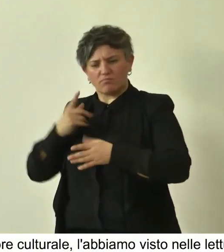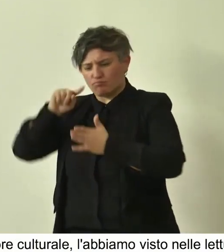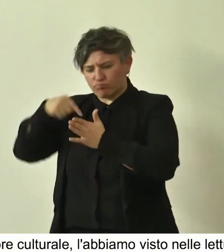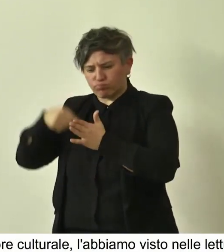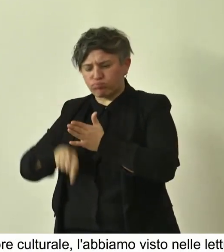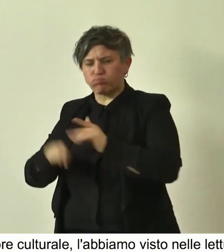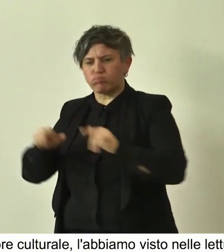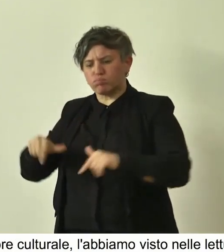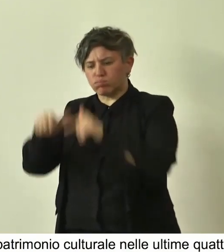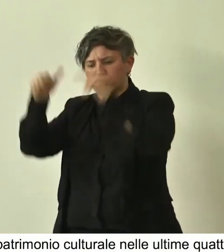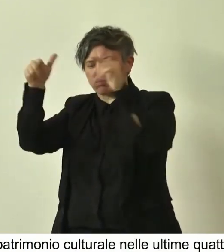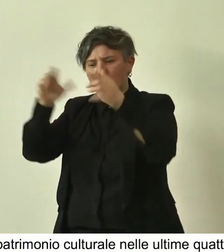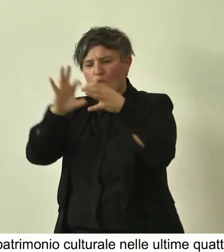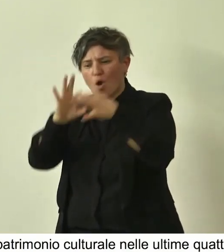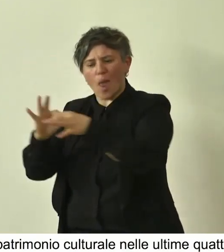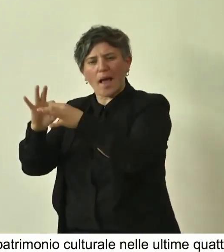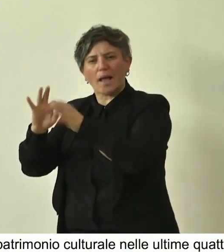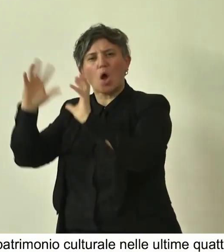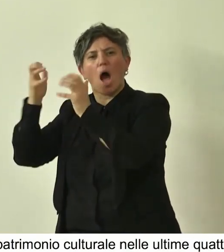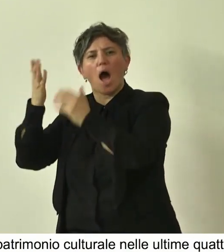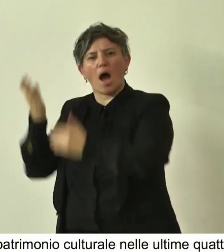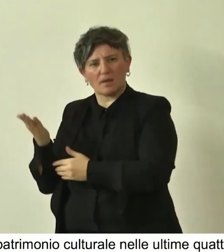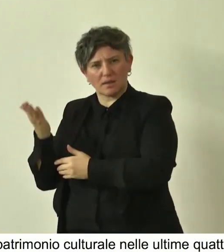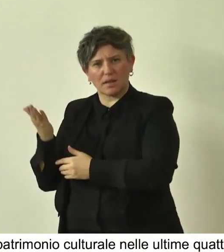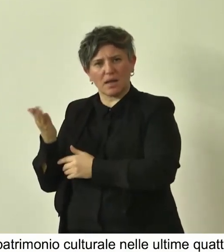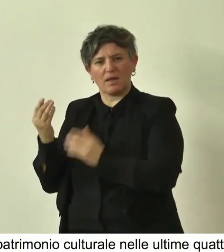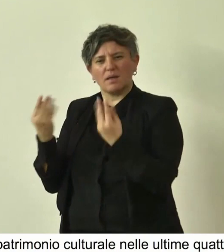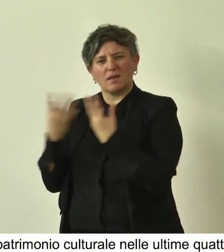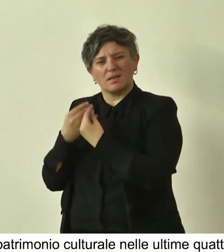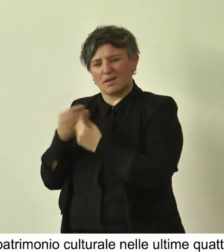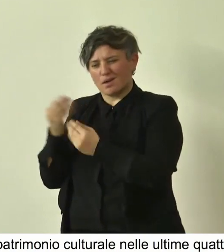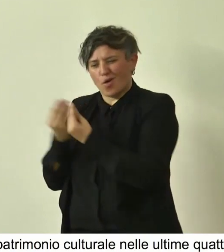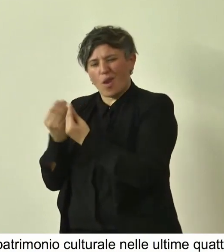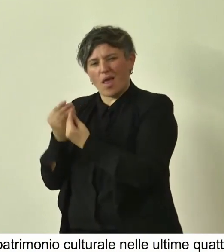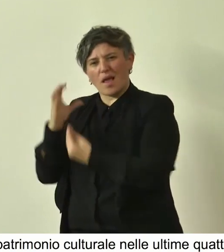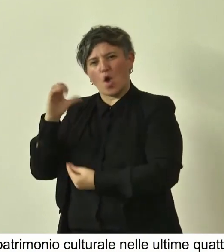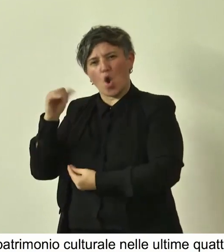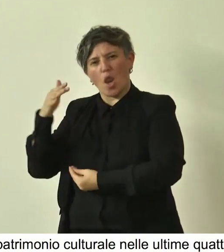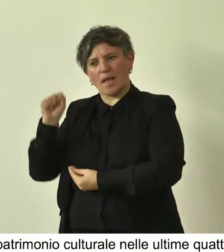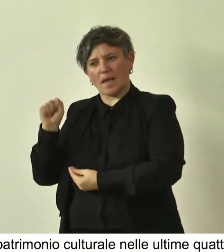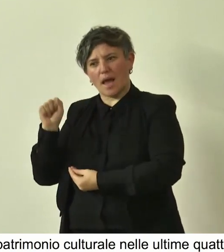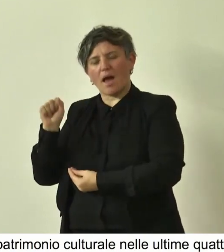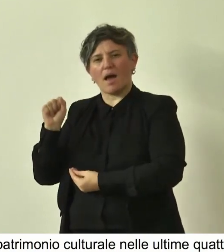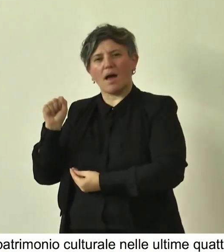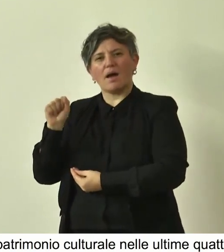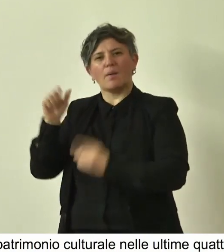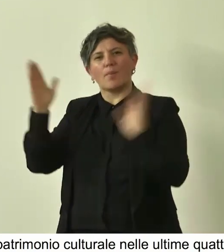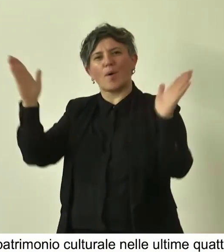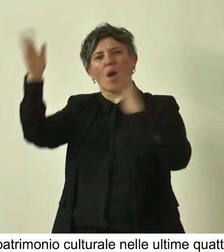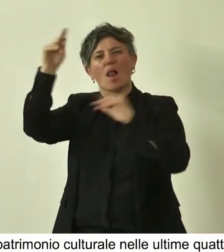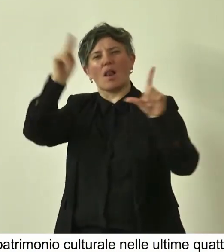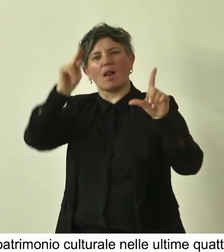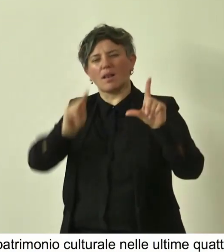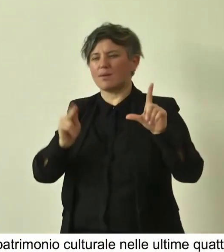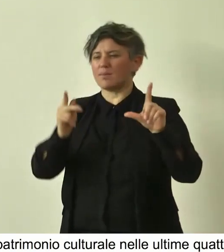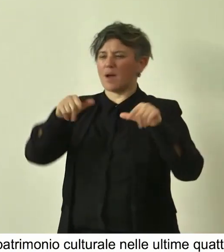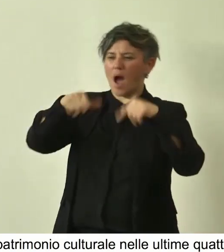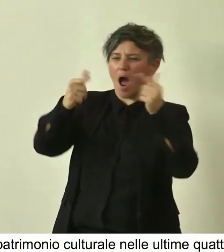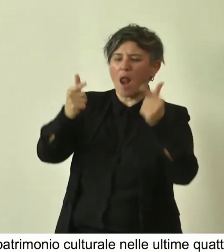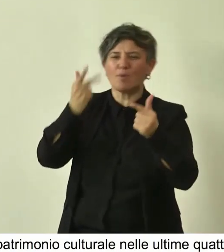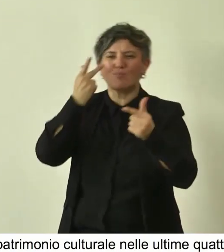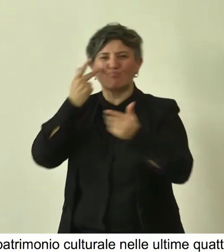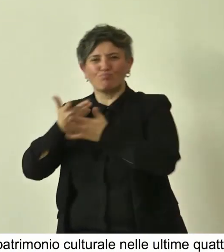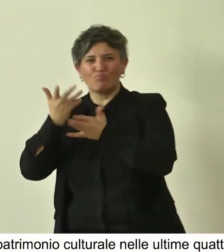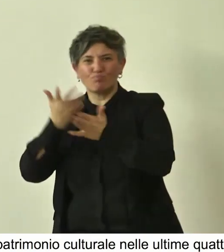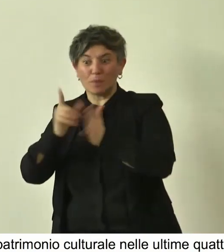storia dell'arte e la nostra collega Claudia Collina ha raccontato l'albero nei dipinti, nelle opere d'arte passate e